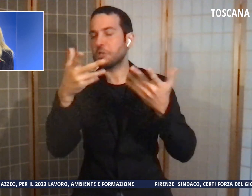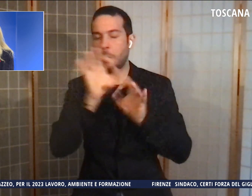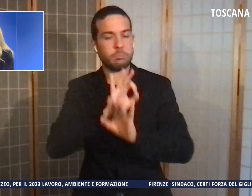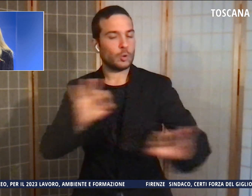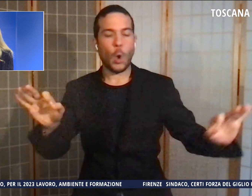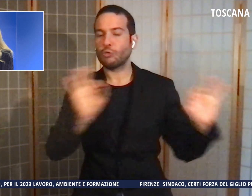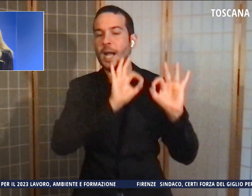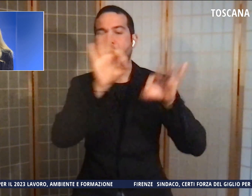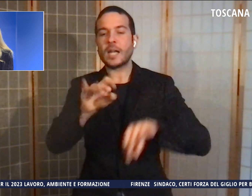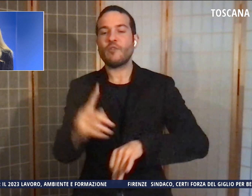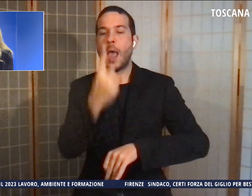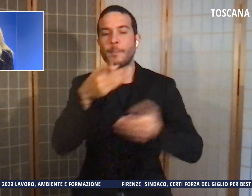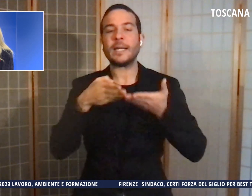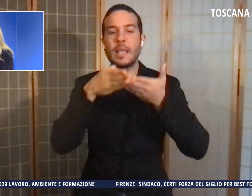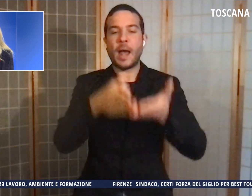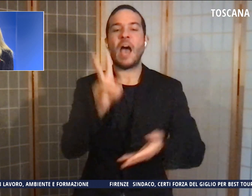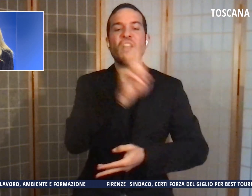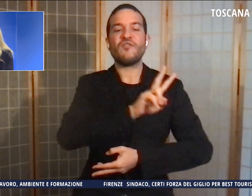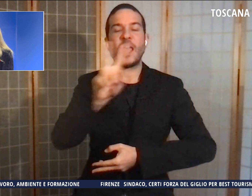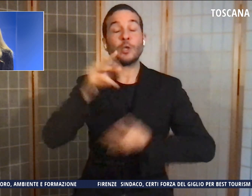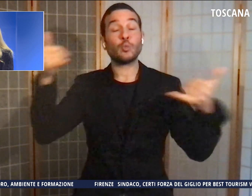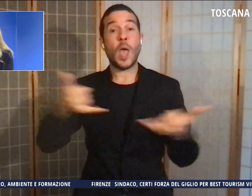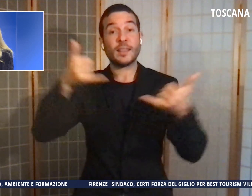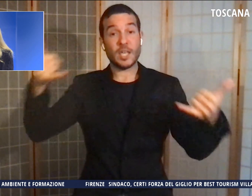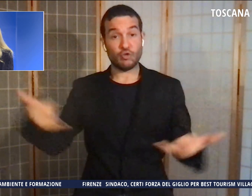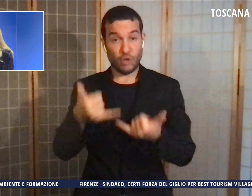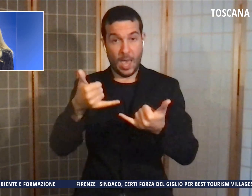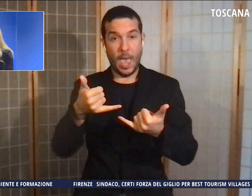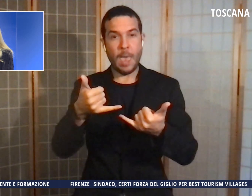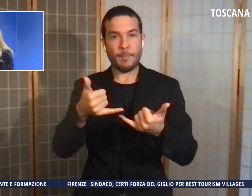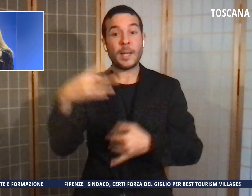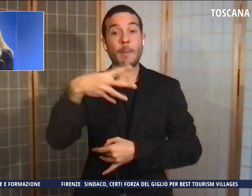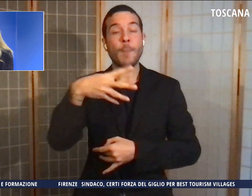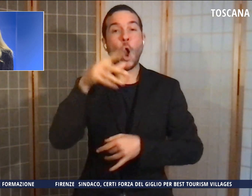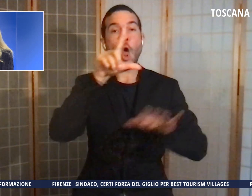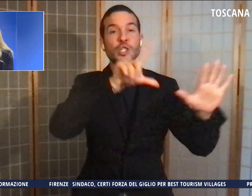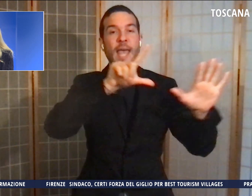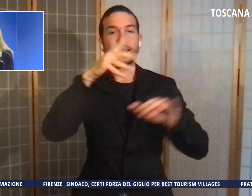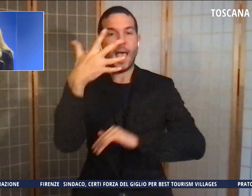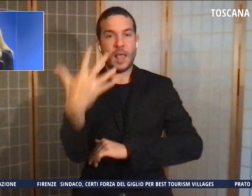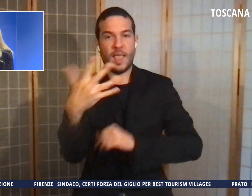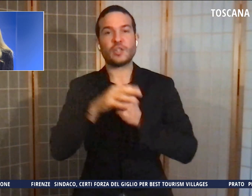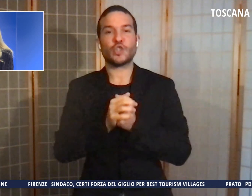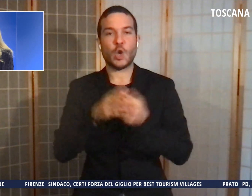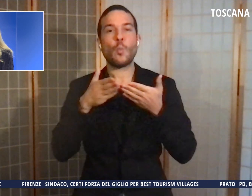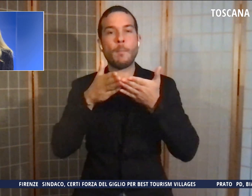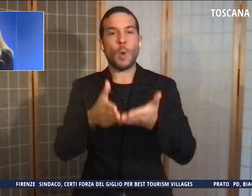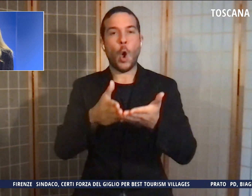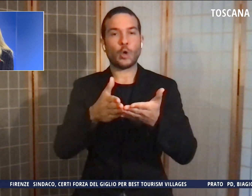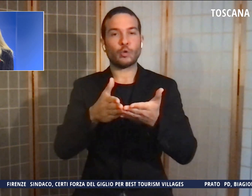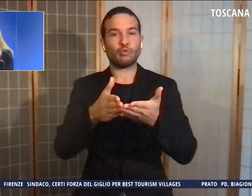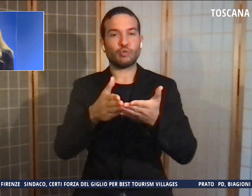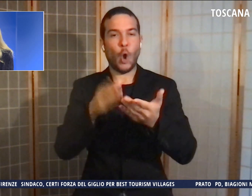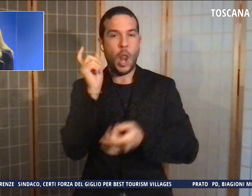previsto per il 22 dicembre al Molo 75 nel porto labronico. Sta